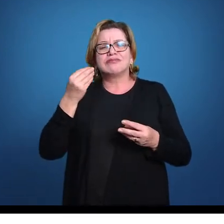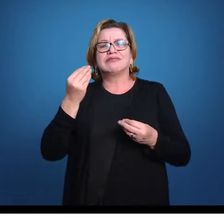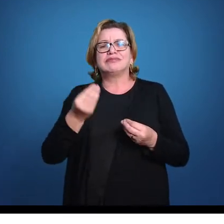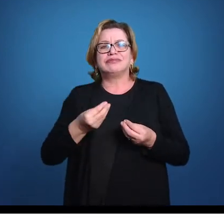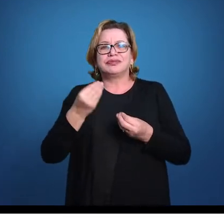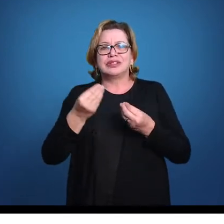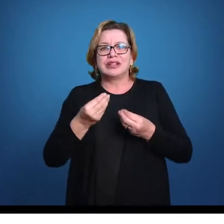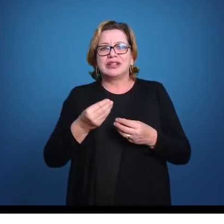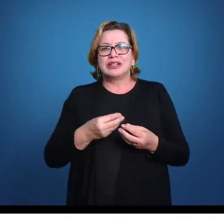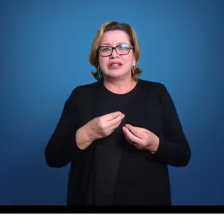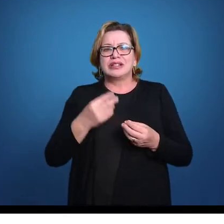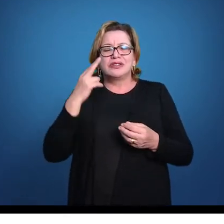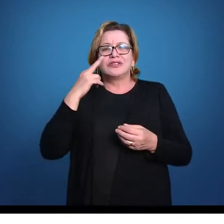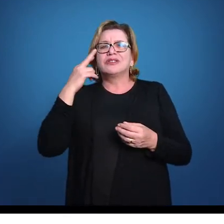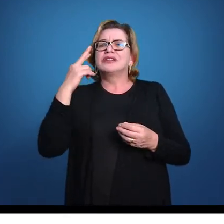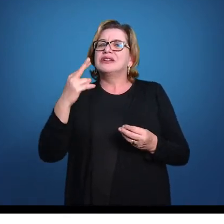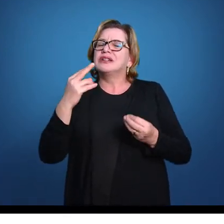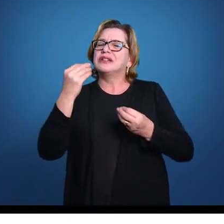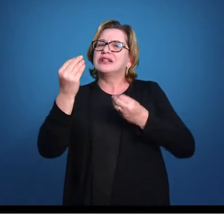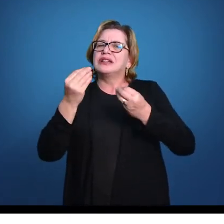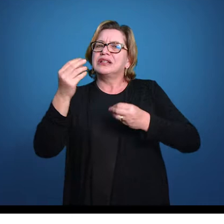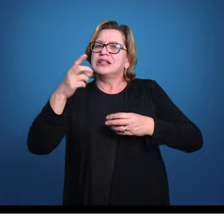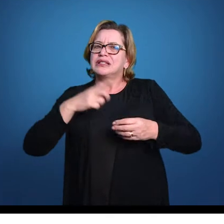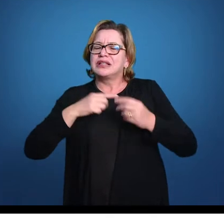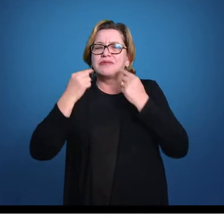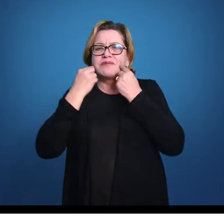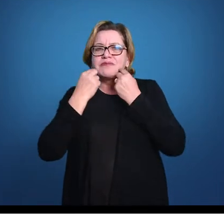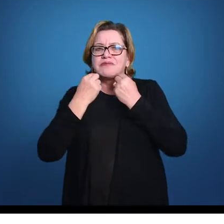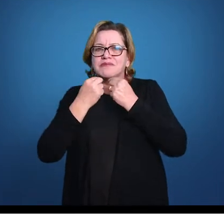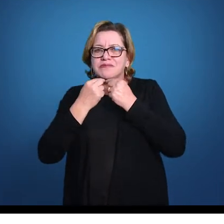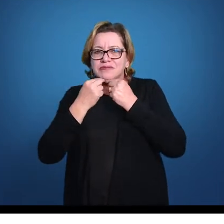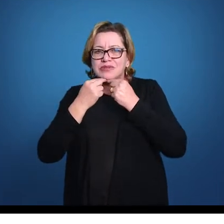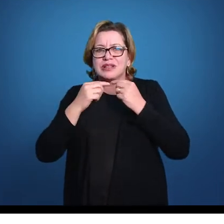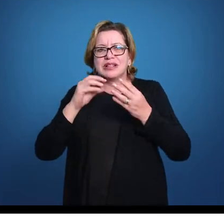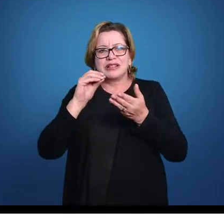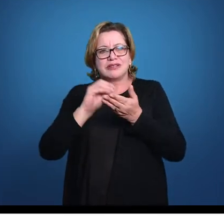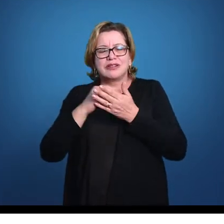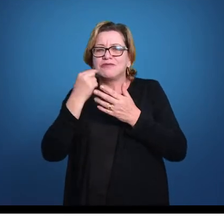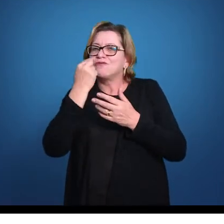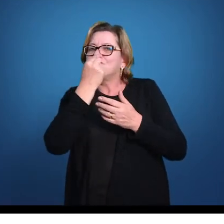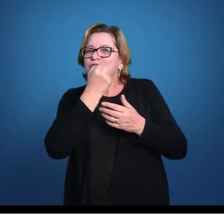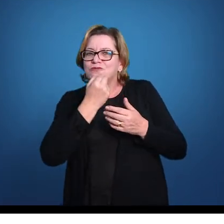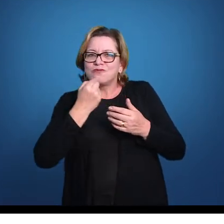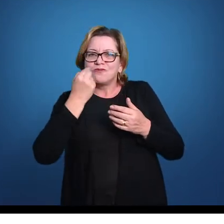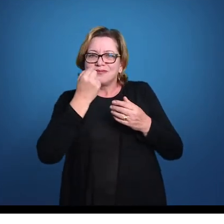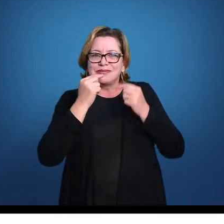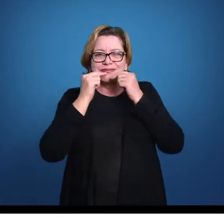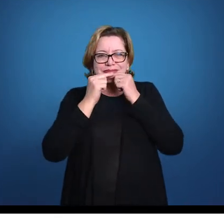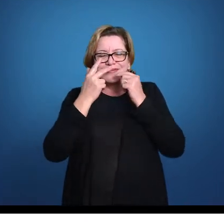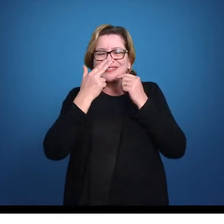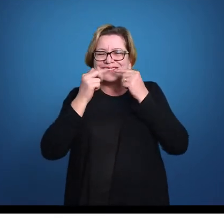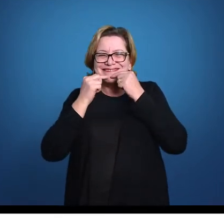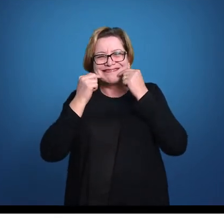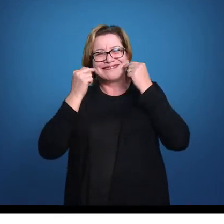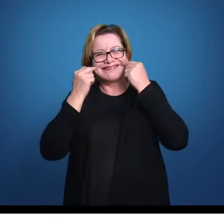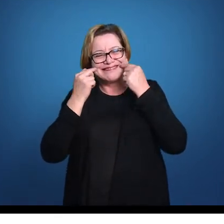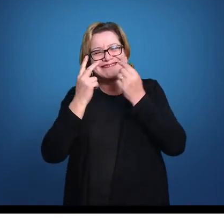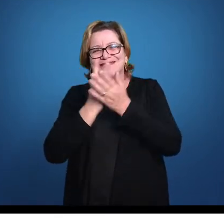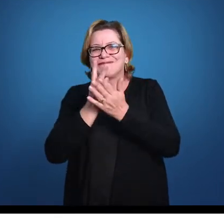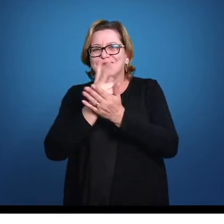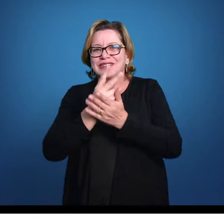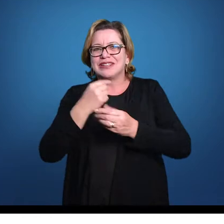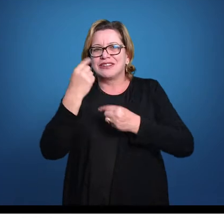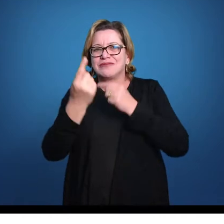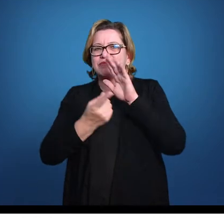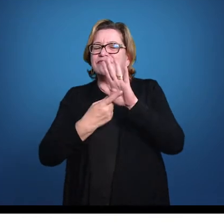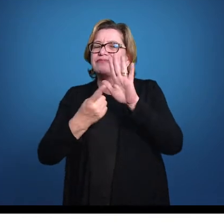o gnatos tomado primitivo, que tem mandíbula, não tem mais aquela boquinha redonda, agora tem uma boca sorridente aqui, que a gente vai indicar